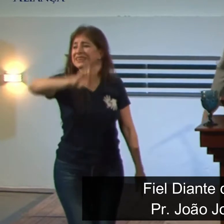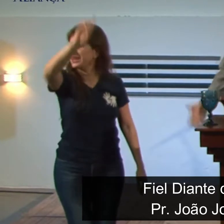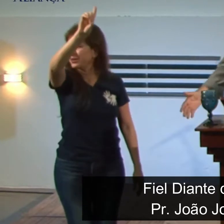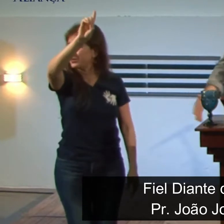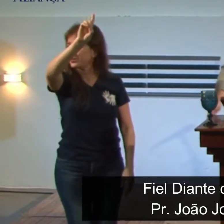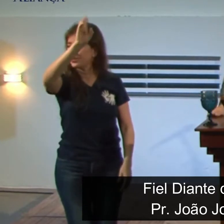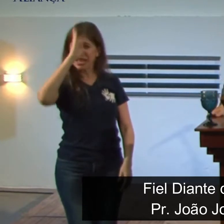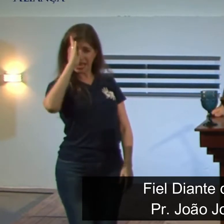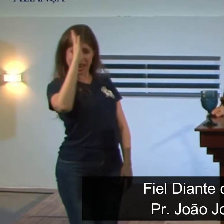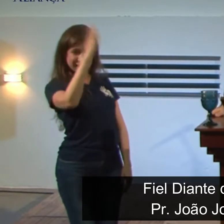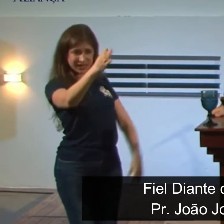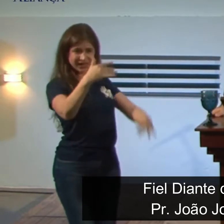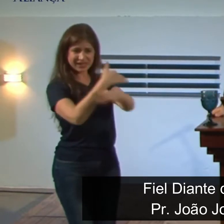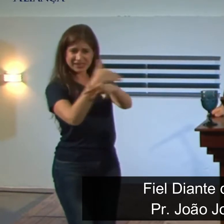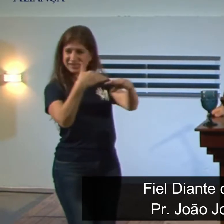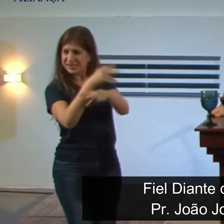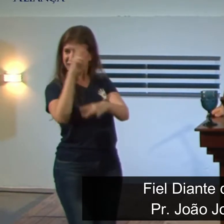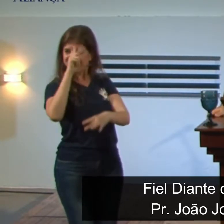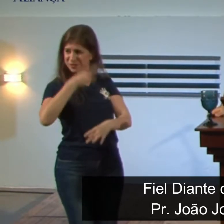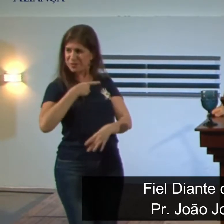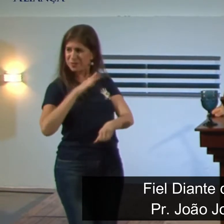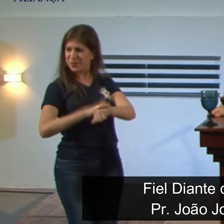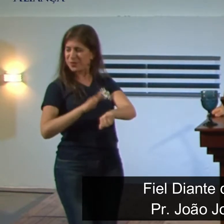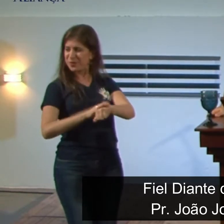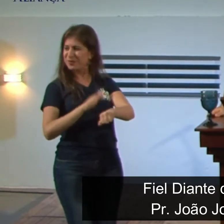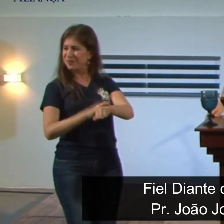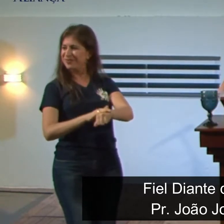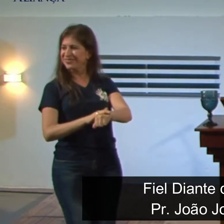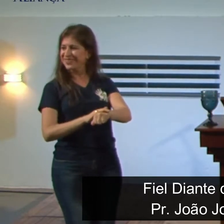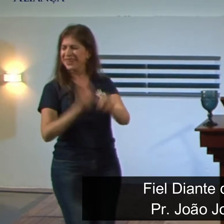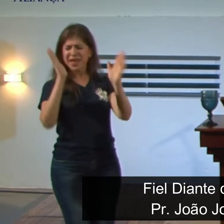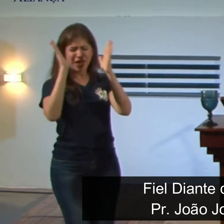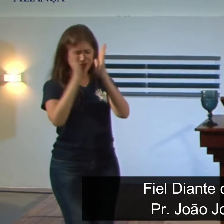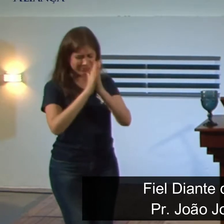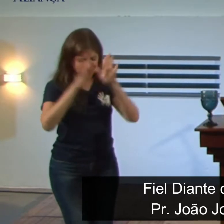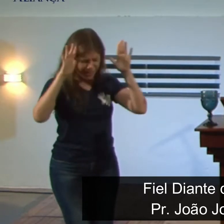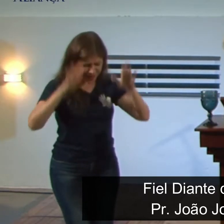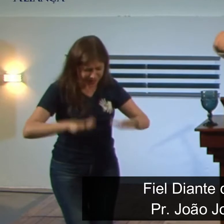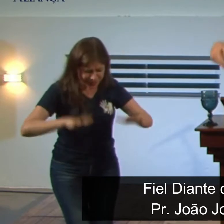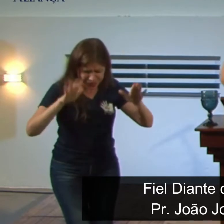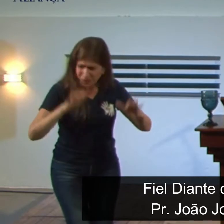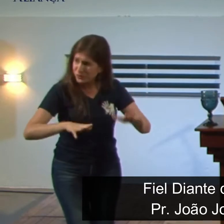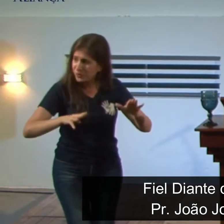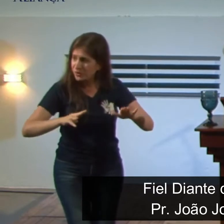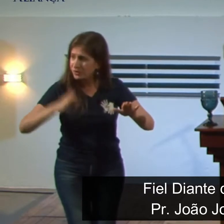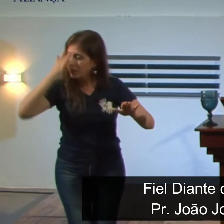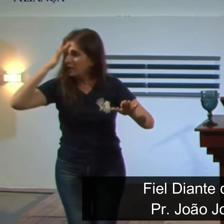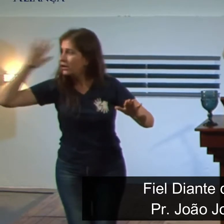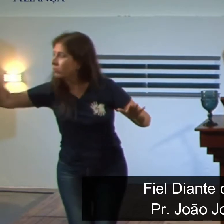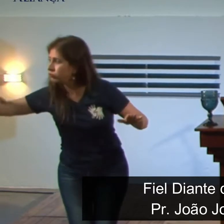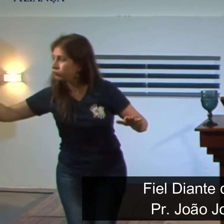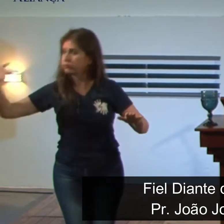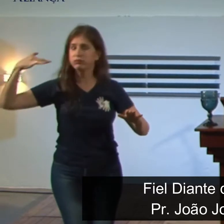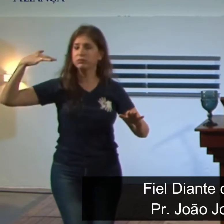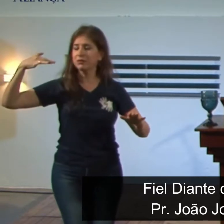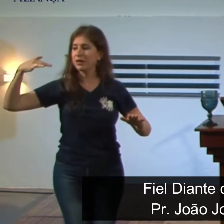simbolizava que ele estava orando ao Deus de Israel, e ali, Daniel, até contra a vontade do rei, nós notamos no texto que o rei, ele não pensava que isso ia